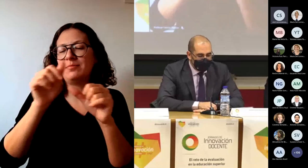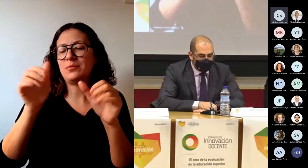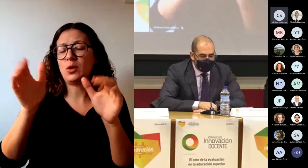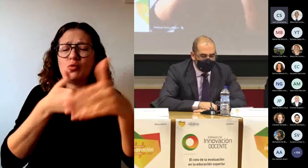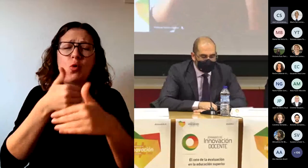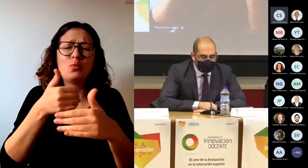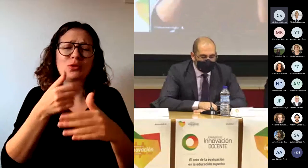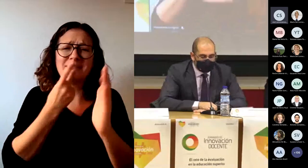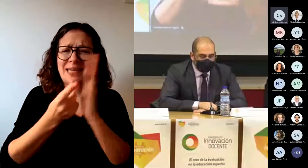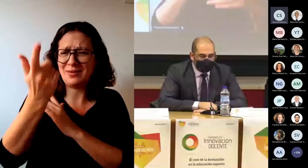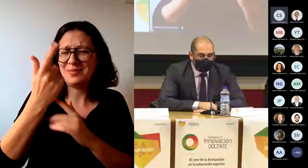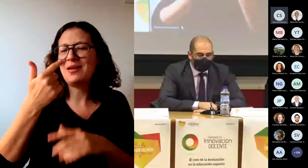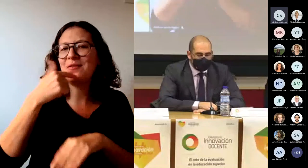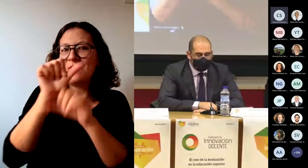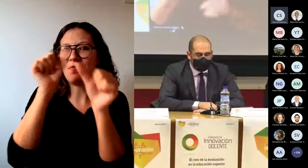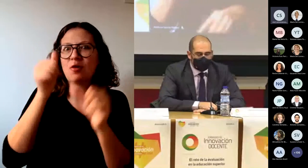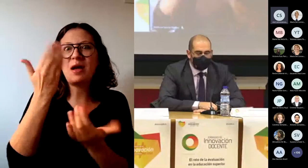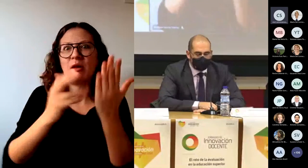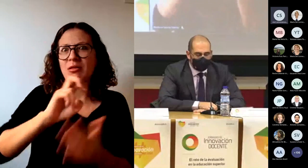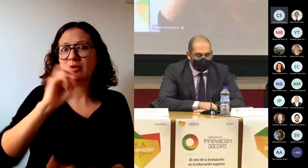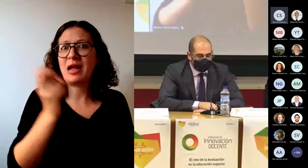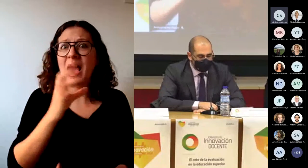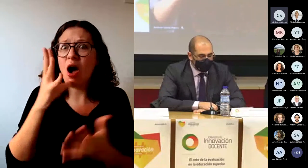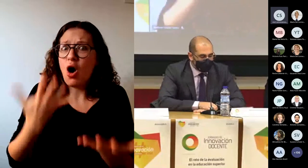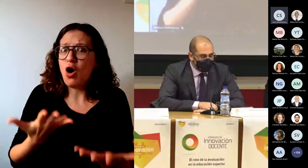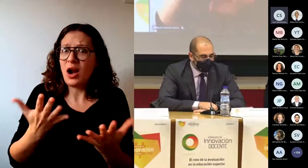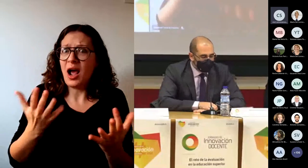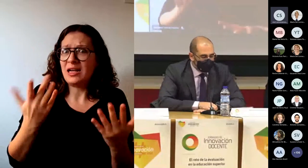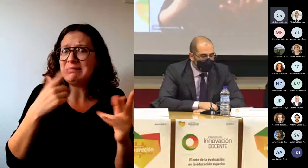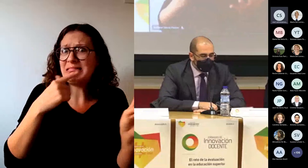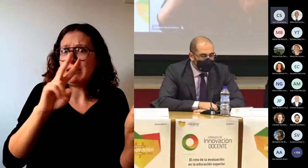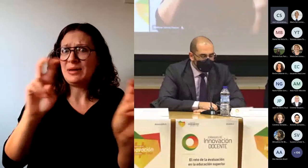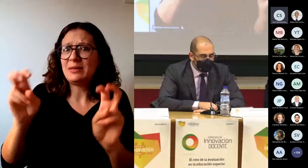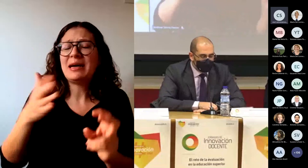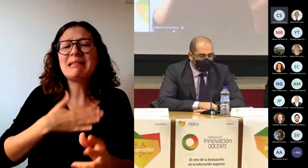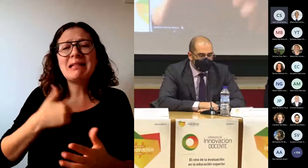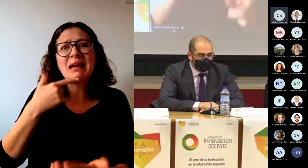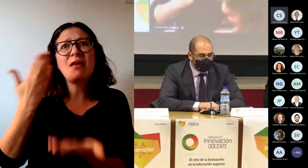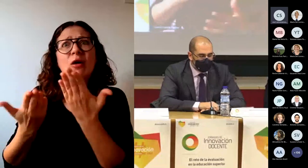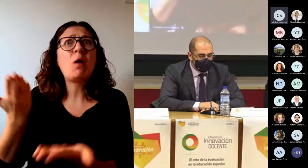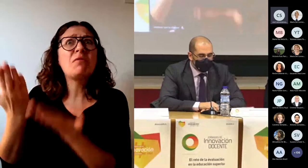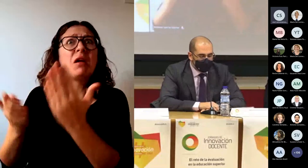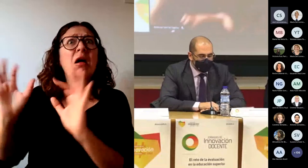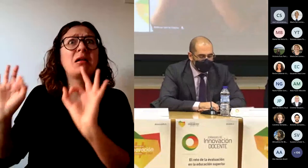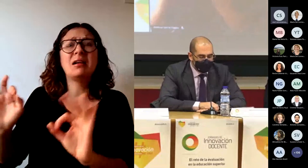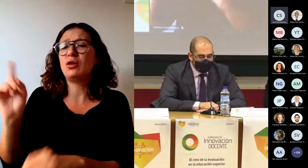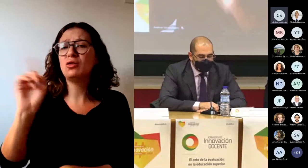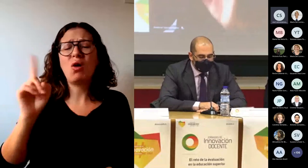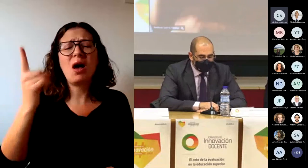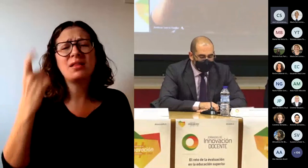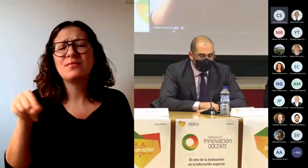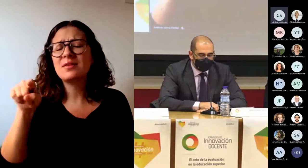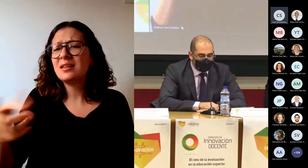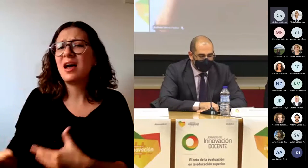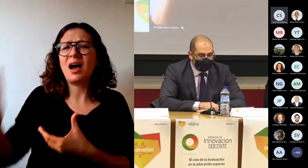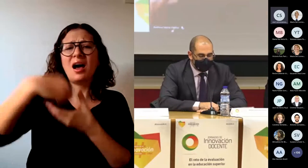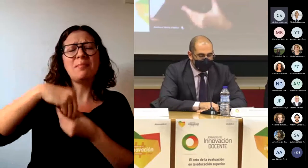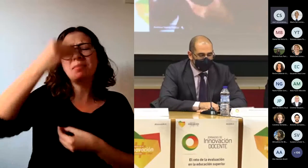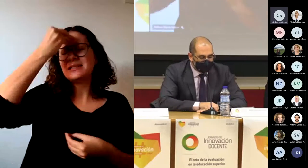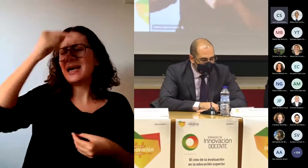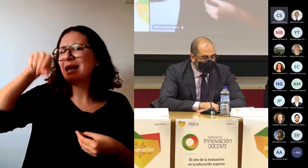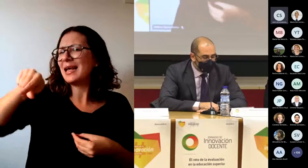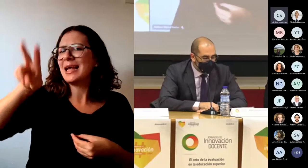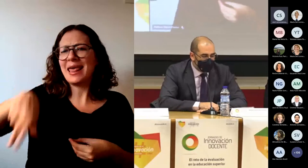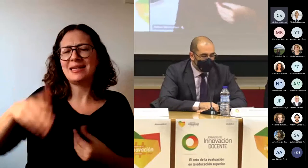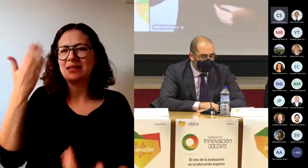la evaluación en sí no es solo evaluar, sino que es mucho más. Es necesario considerarla como parte del proceso de aprendizaje y, por lo tanto, centrar